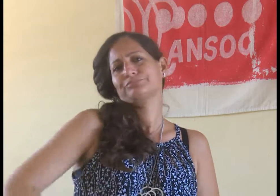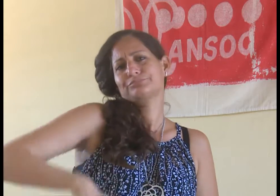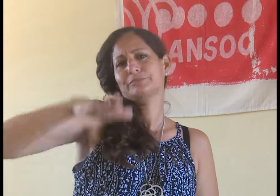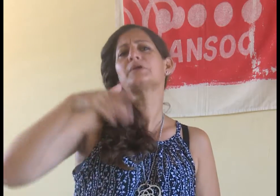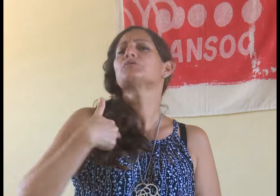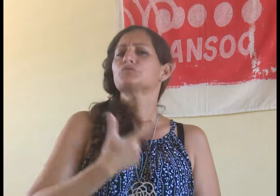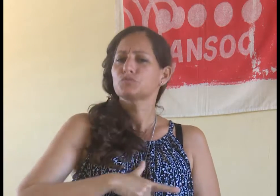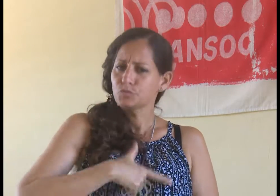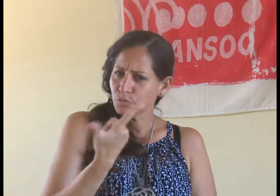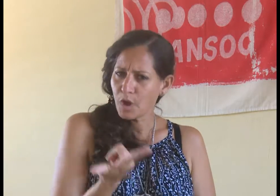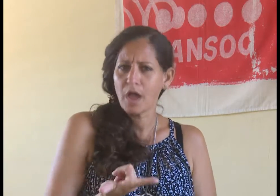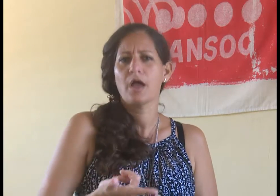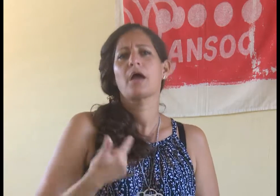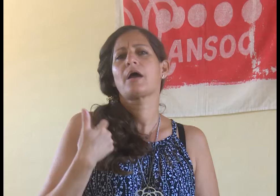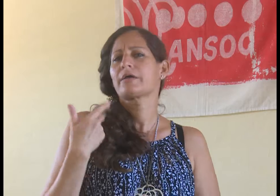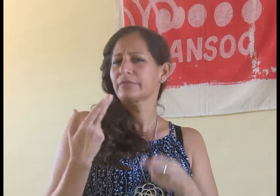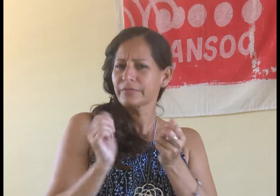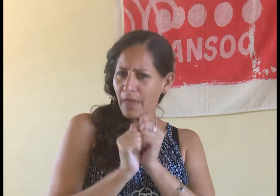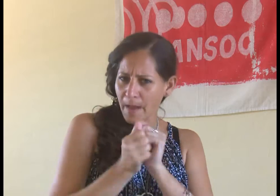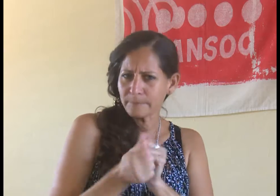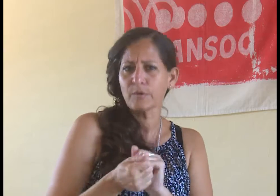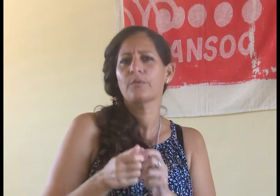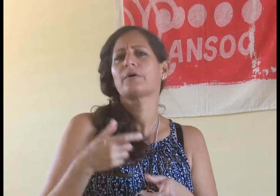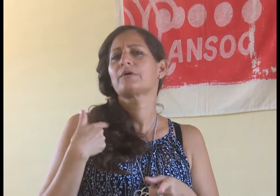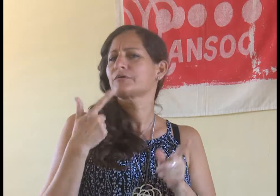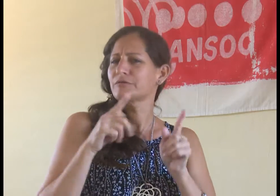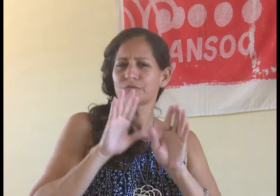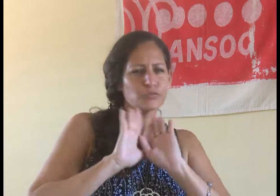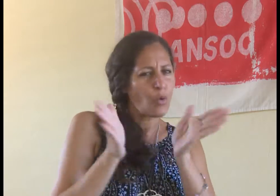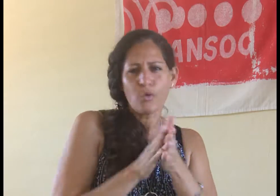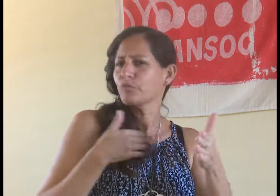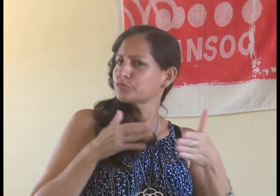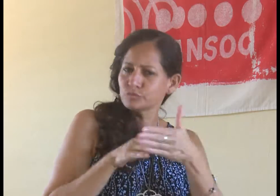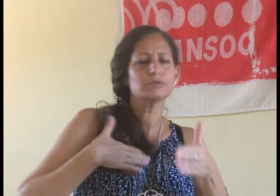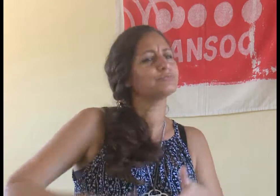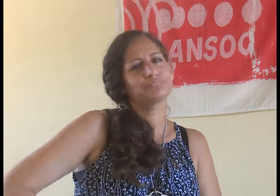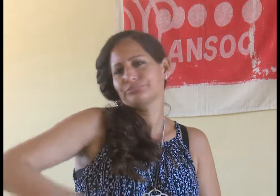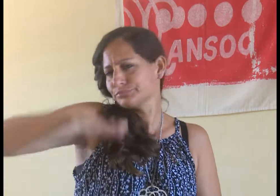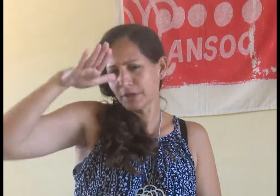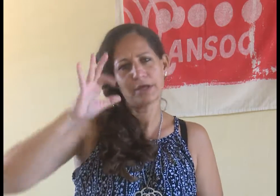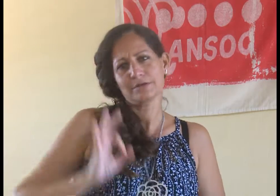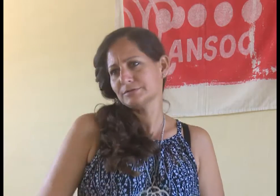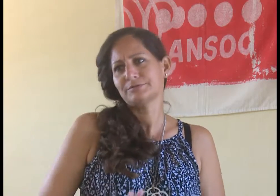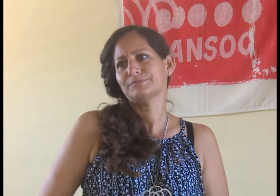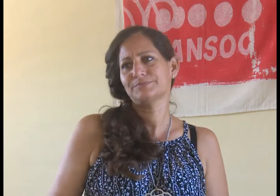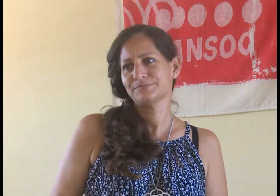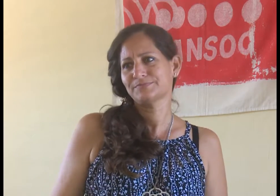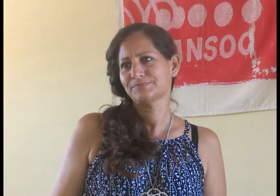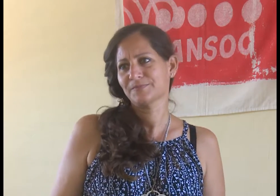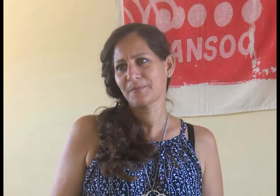participado en actividades culturales, deportivas, en todos los eventos que se han realizado.